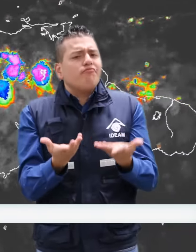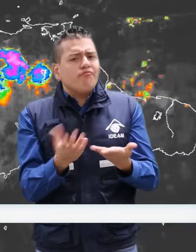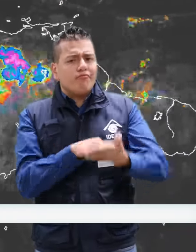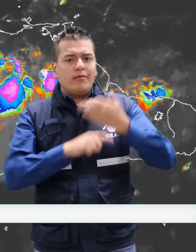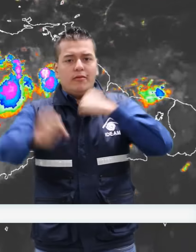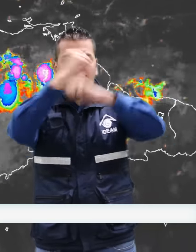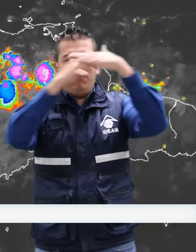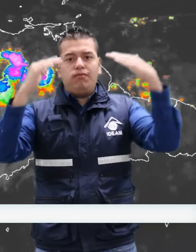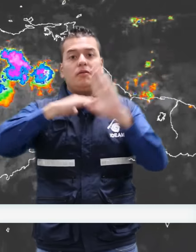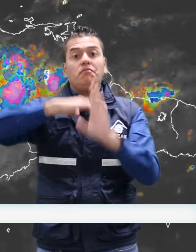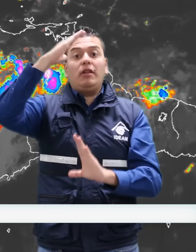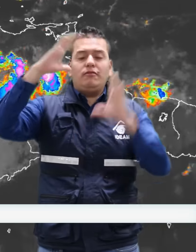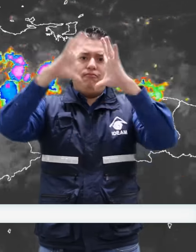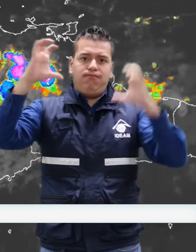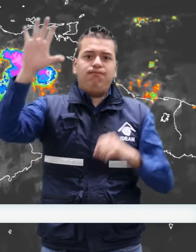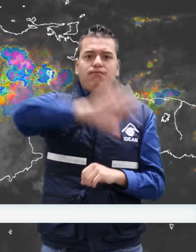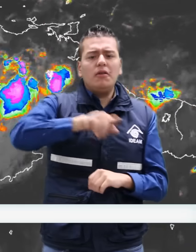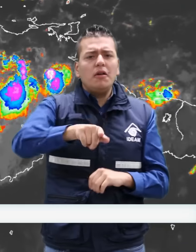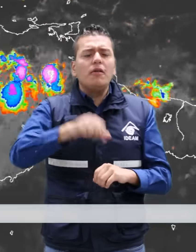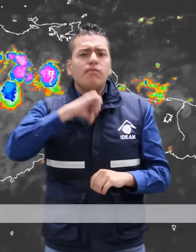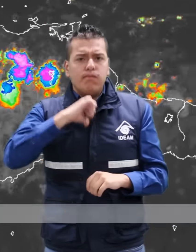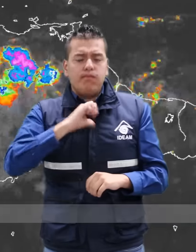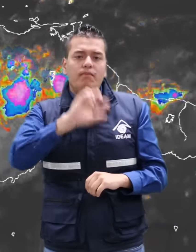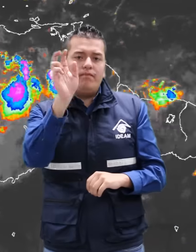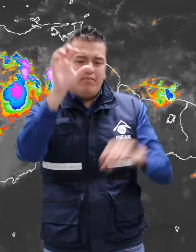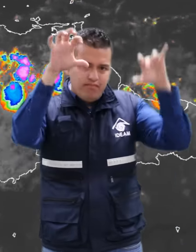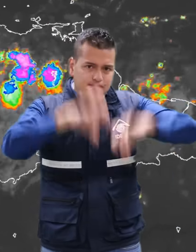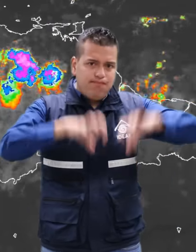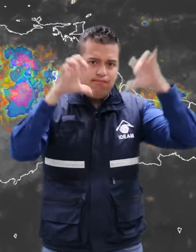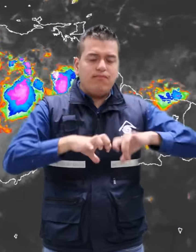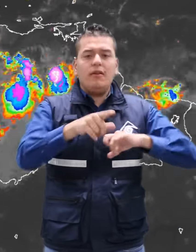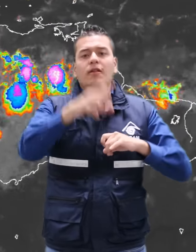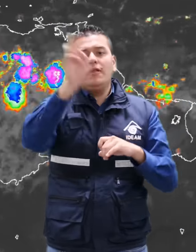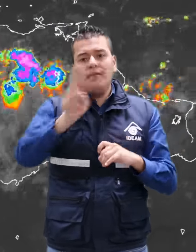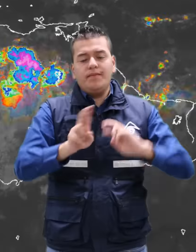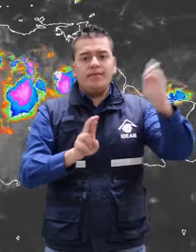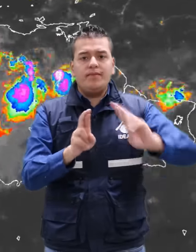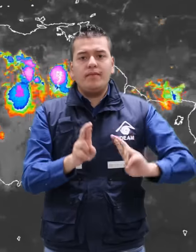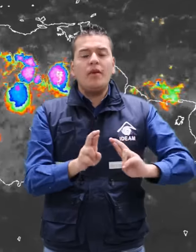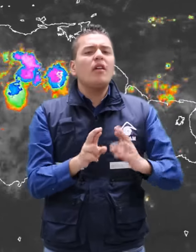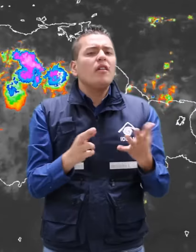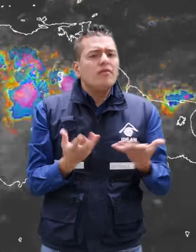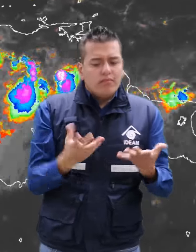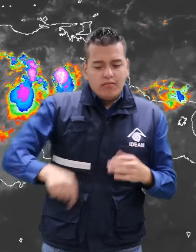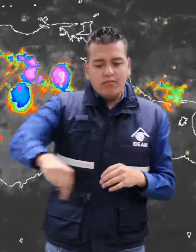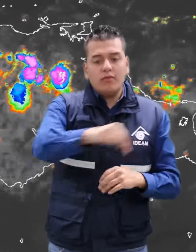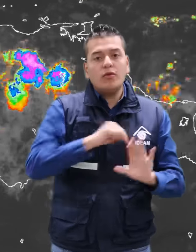mayormente cubierto, acompañado de precipitaciones con actividad eléctrica en amplias zonas de la región